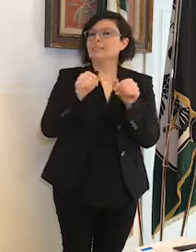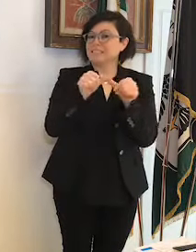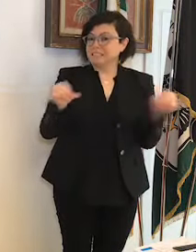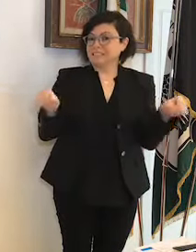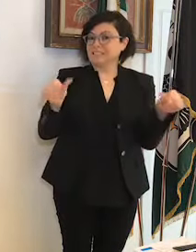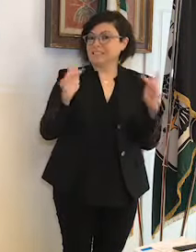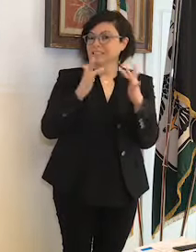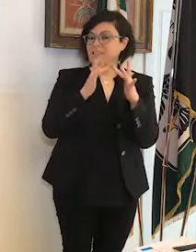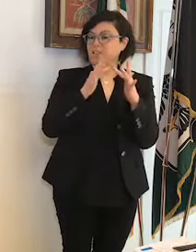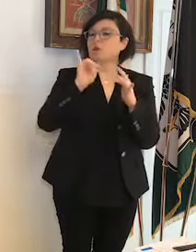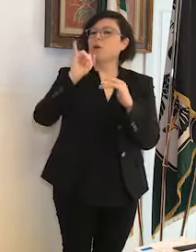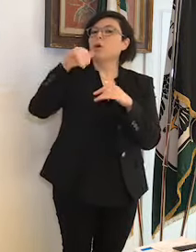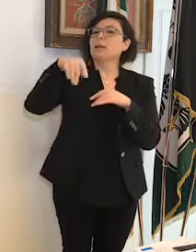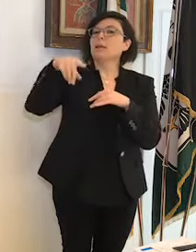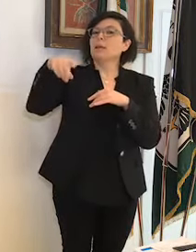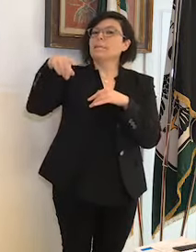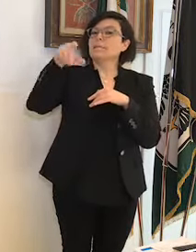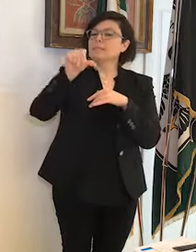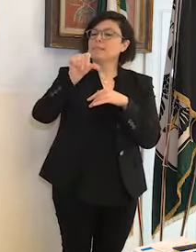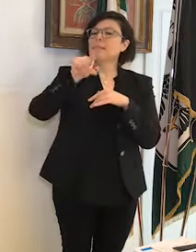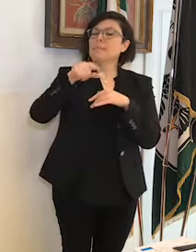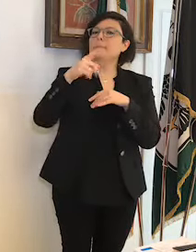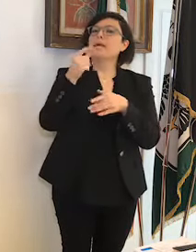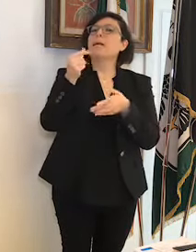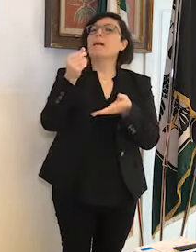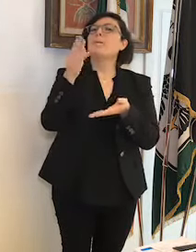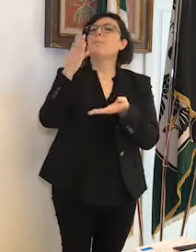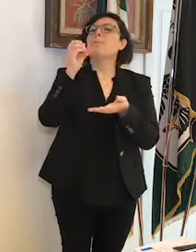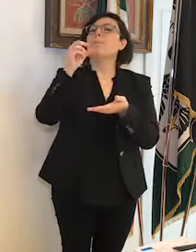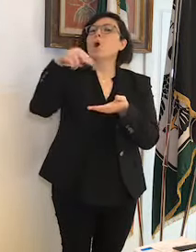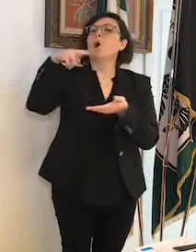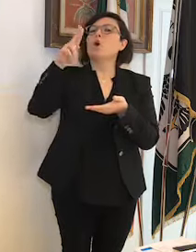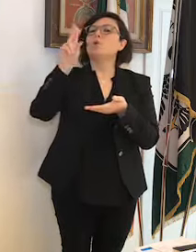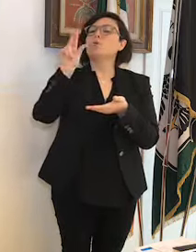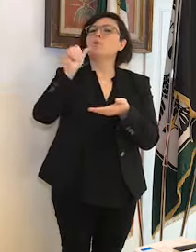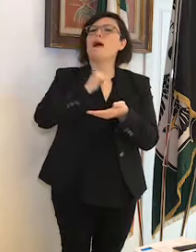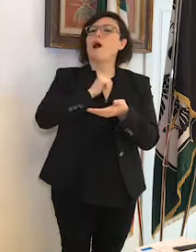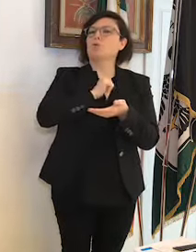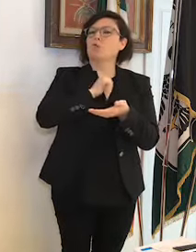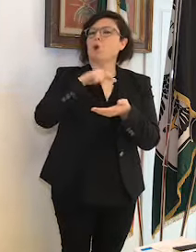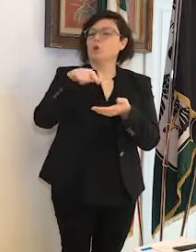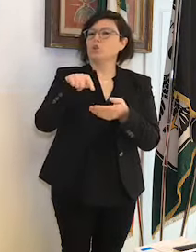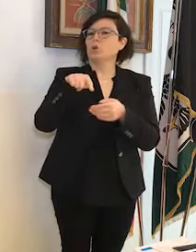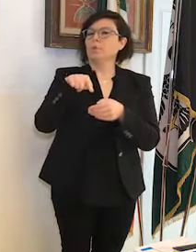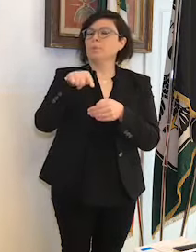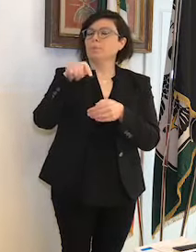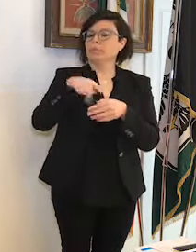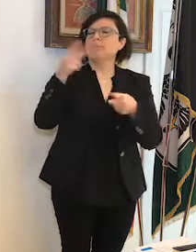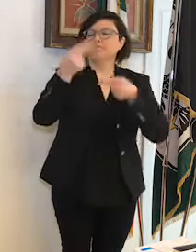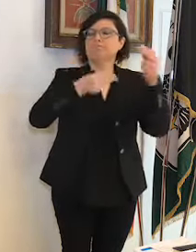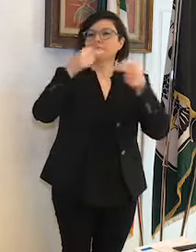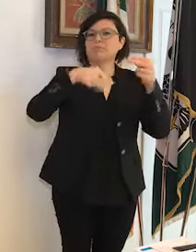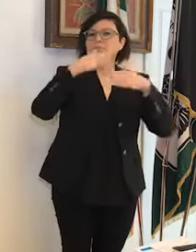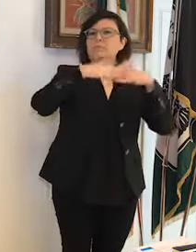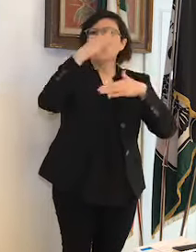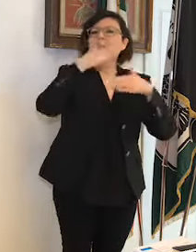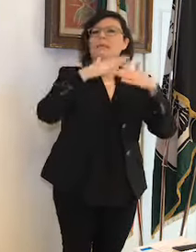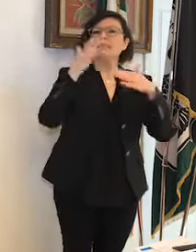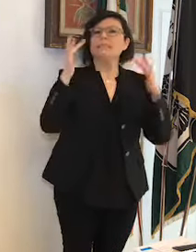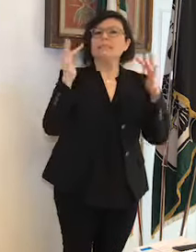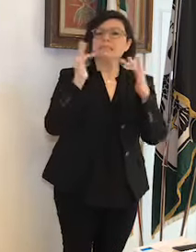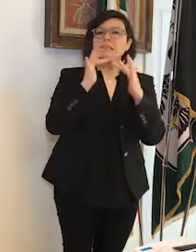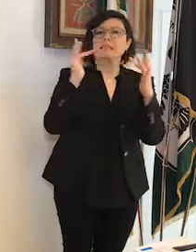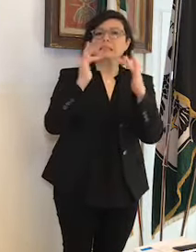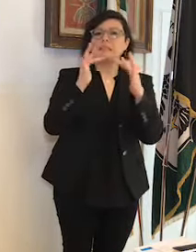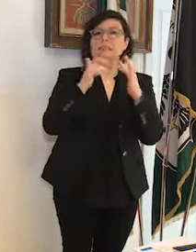dell'Inps per la richiesta del bonus autonomi. dati di questa mattina dicevano che entravano 100